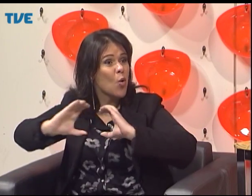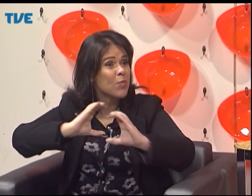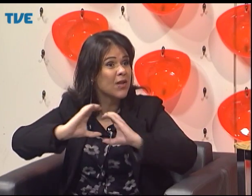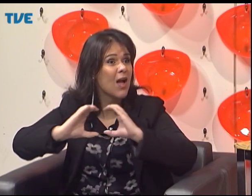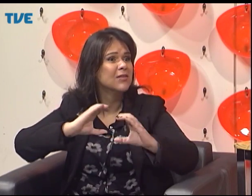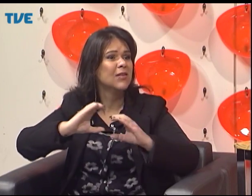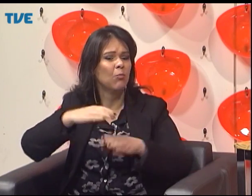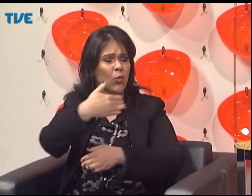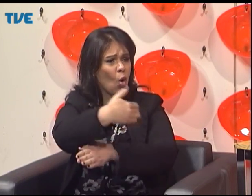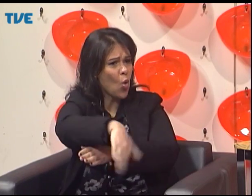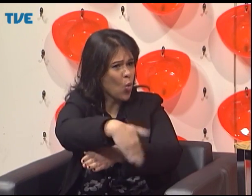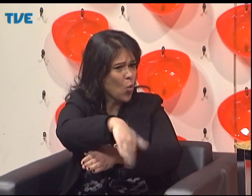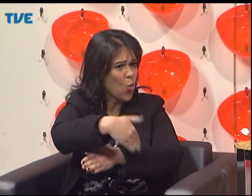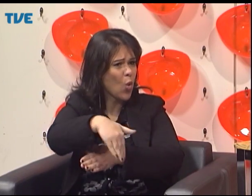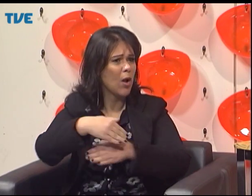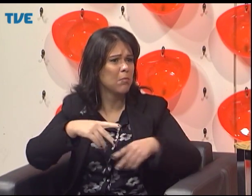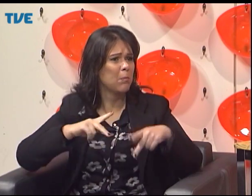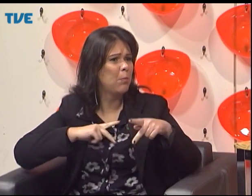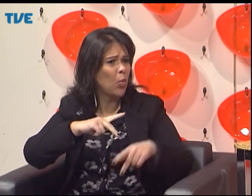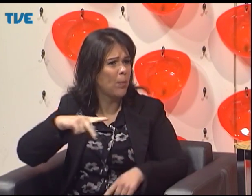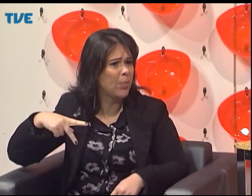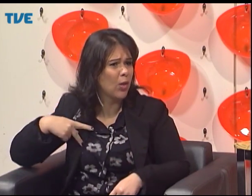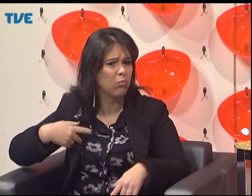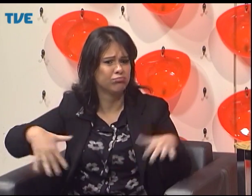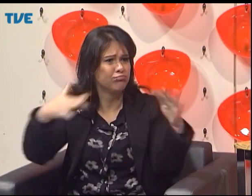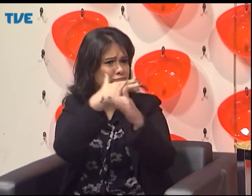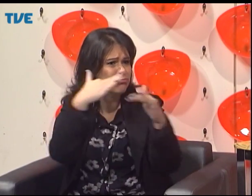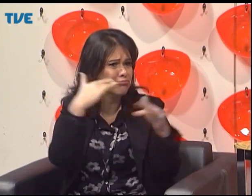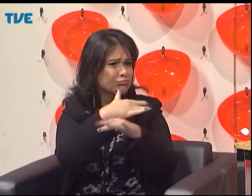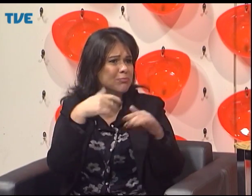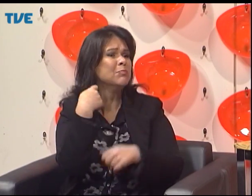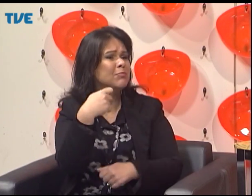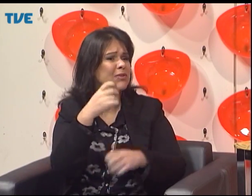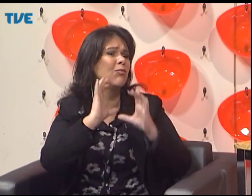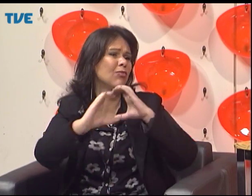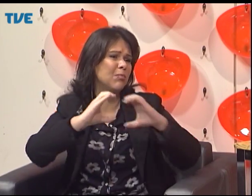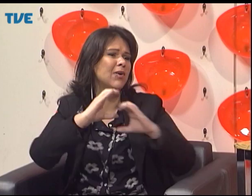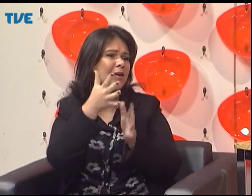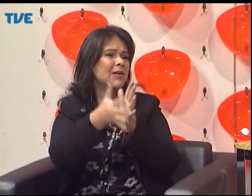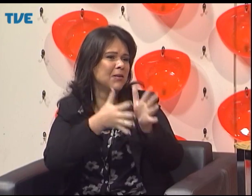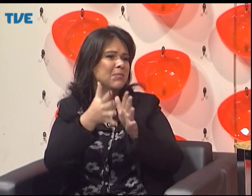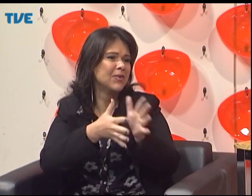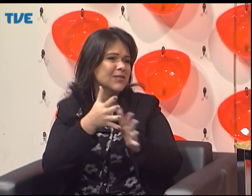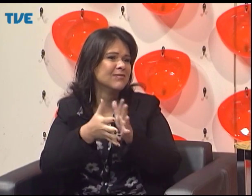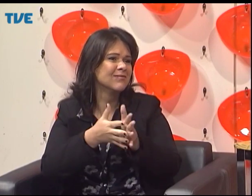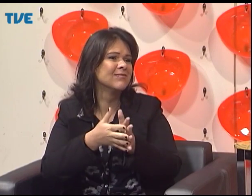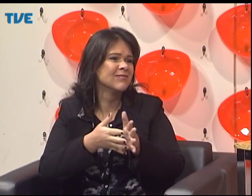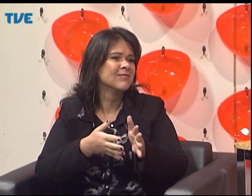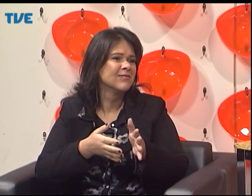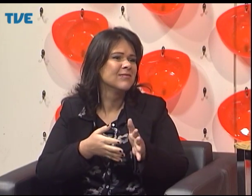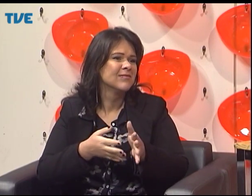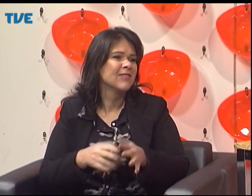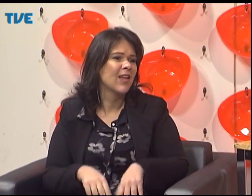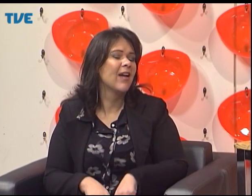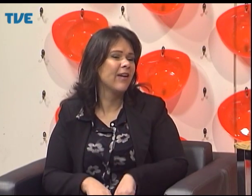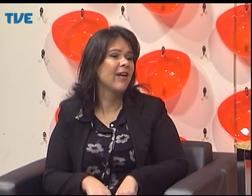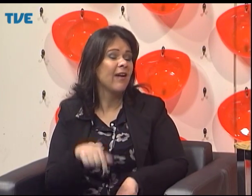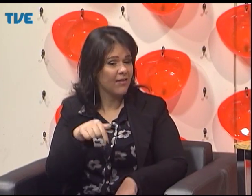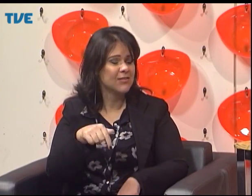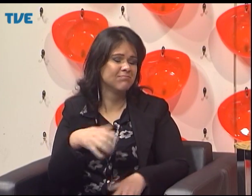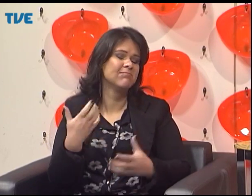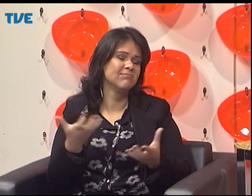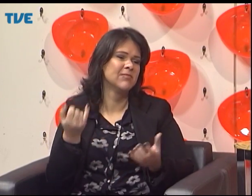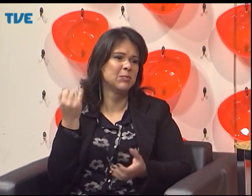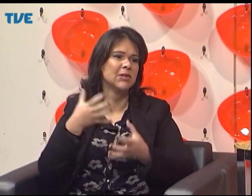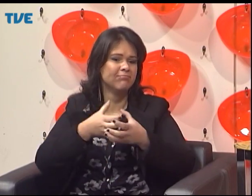linguísticas e culturais dos surdos. Então, se a gente está na rua, se a gente vai num estabelecimento público, a gente precisa